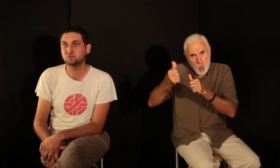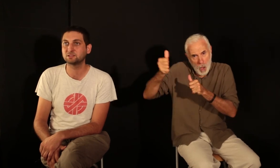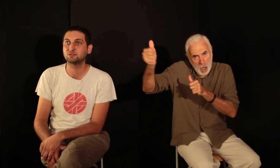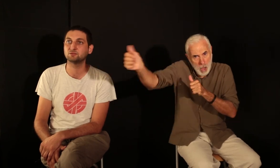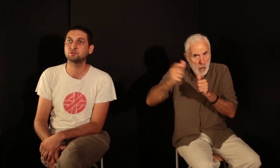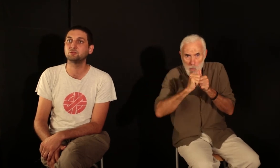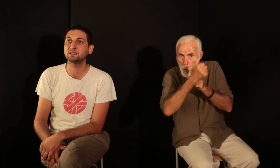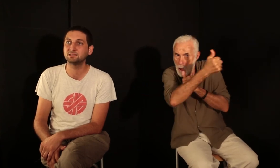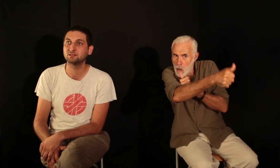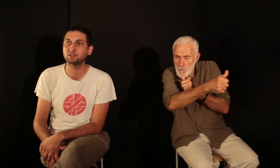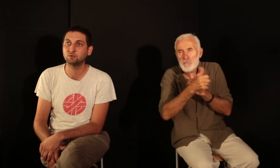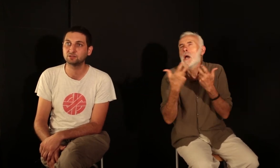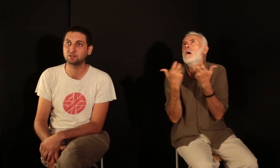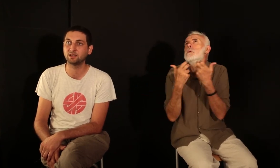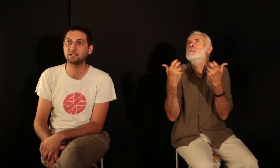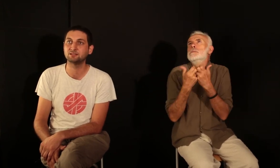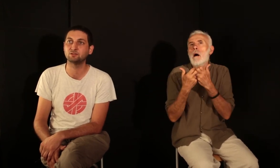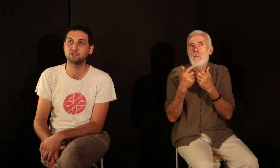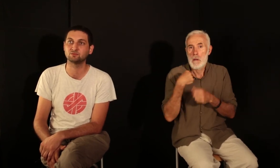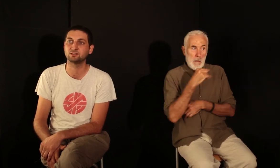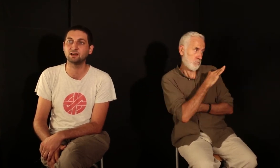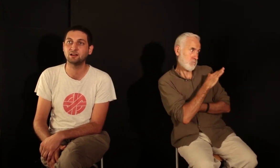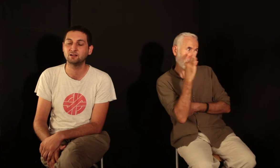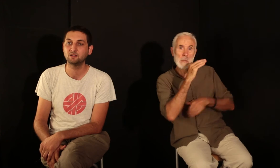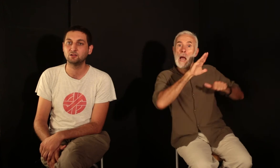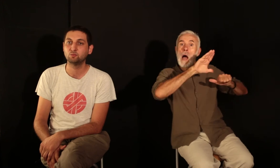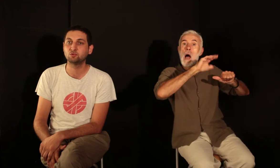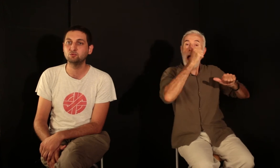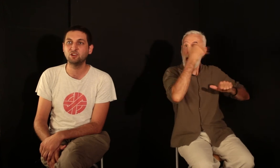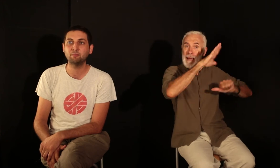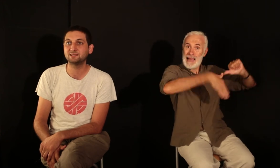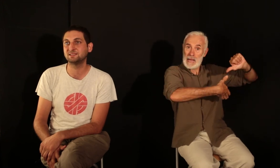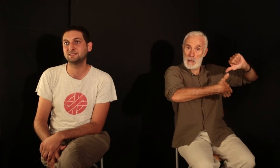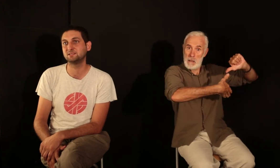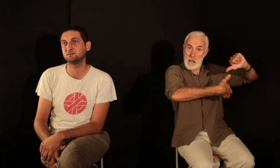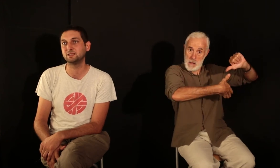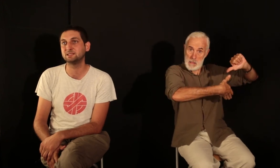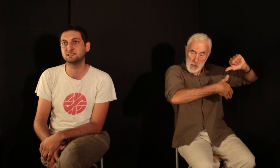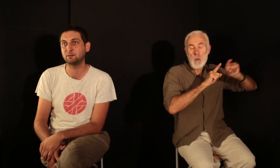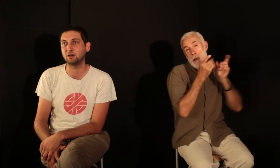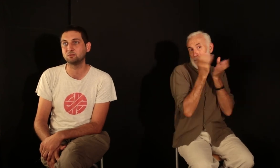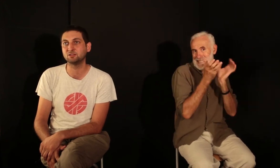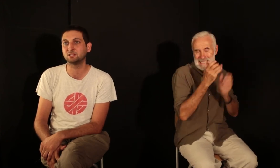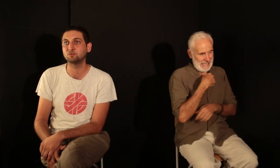conséquent sur le Mexique, notamment, et sur l'Amérique latine, de façon générale. Pour nous, là-bas, c'est ici. Et ici, c'est là-bas. On est dans un monde